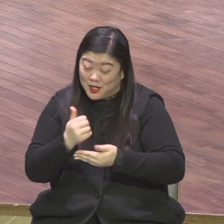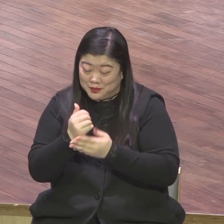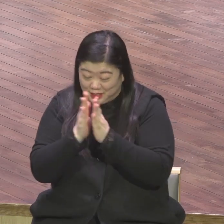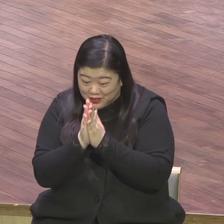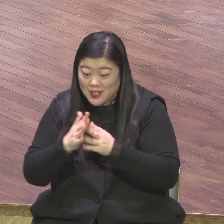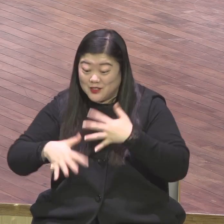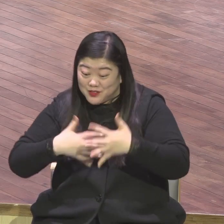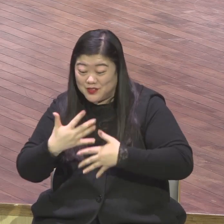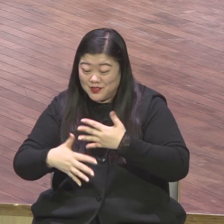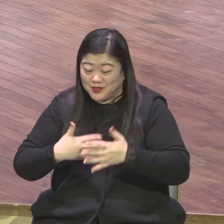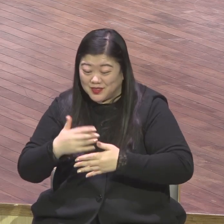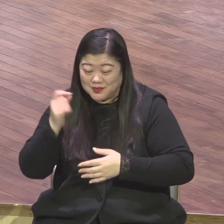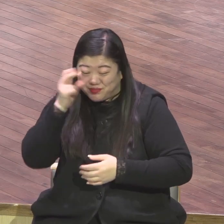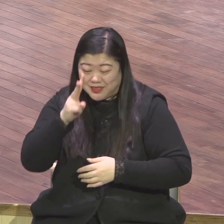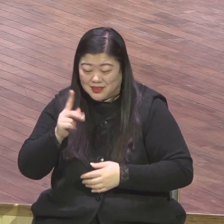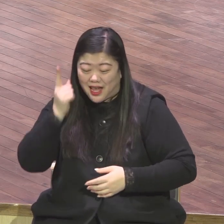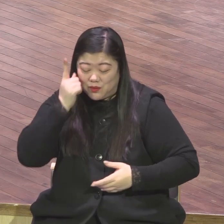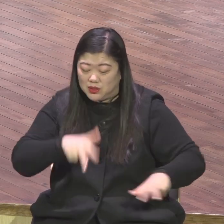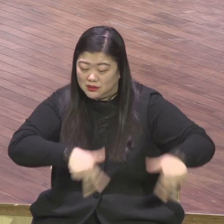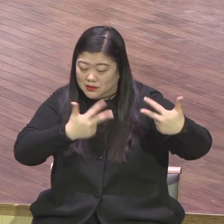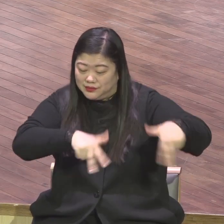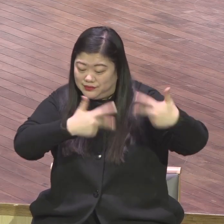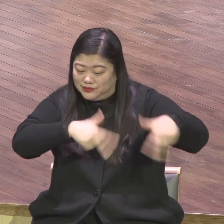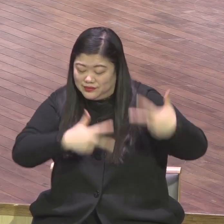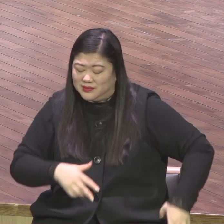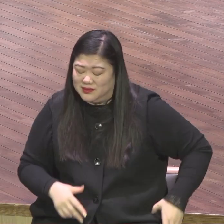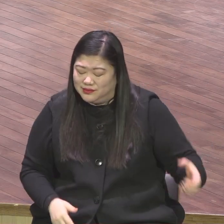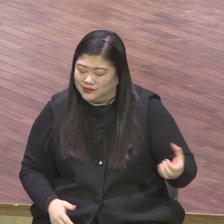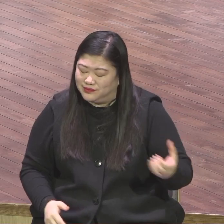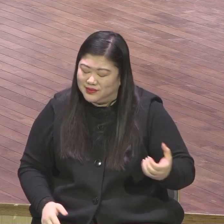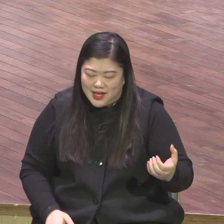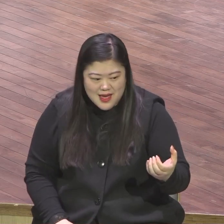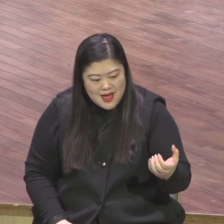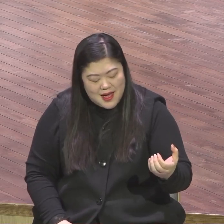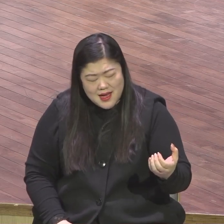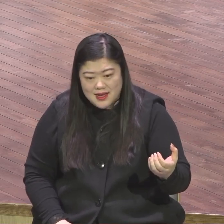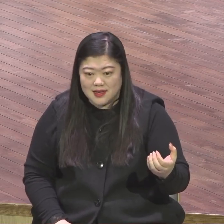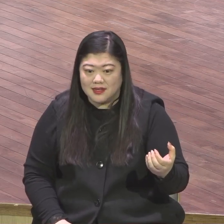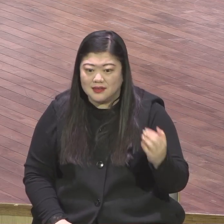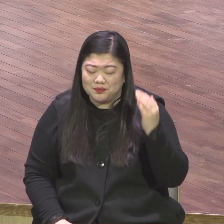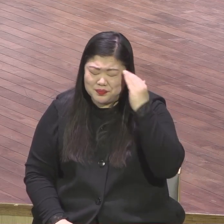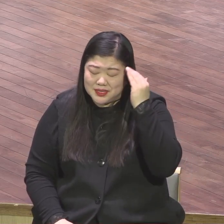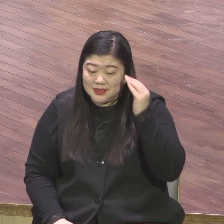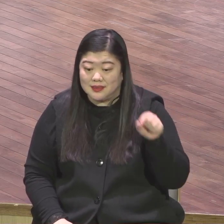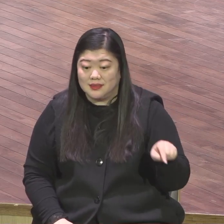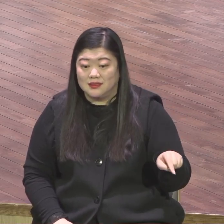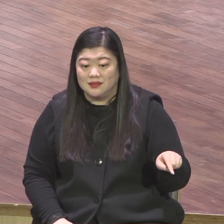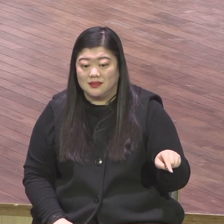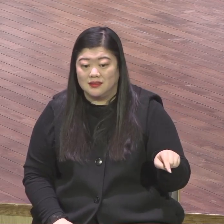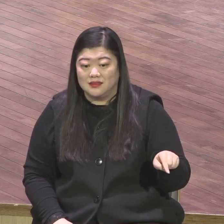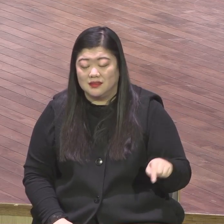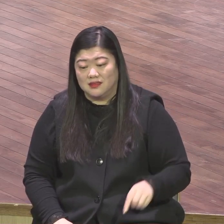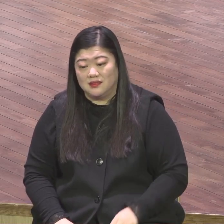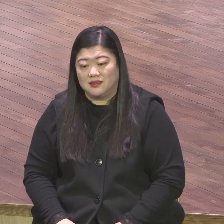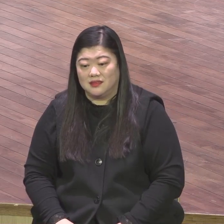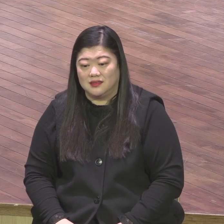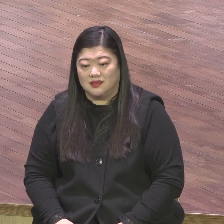말이에요 그걸 느껴져야 됩니다 그래야 화를 내지 않고 참고 기다렸다가 영접시킬 수 있어요 아 이 사단이 이 귀신이 또